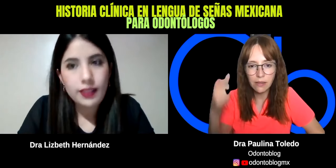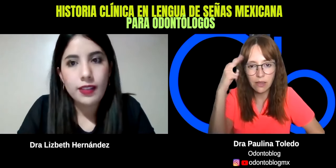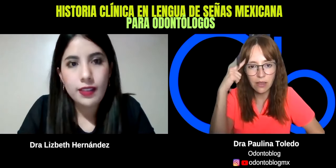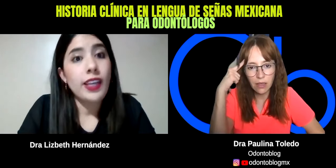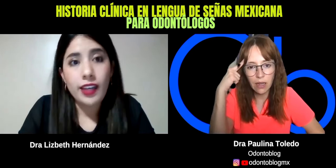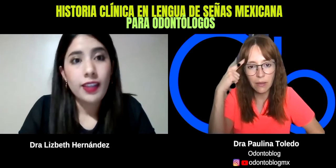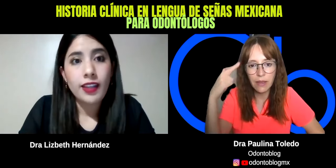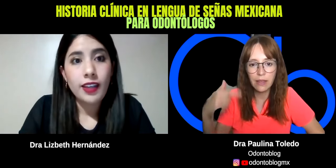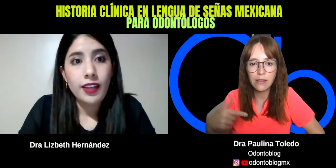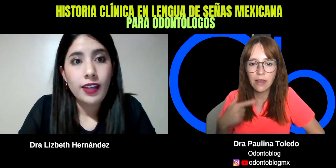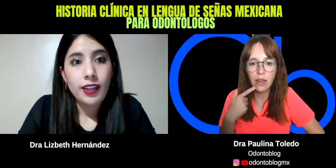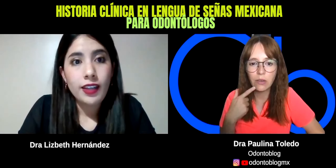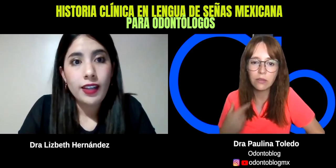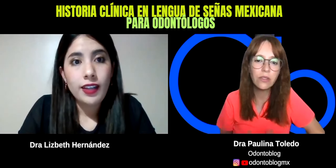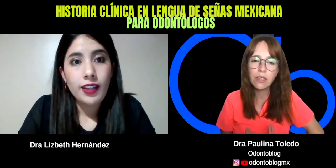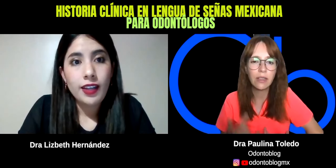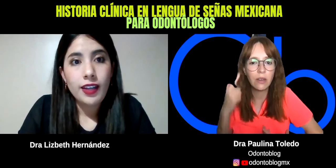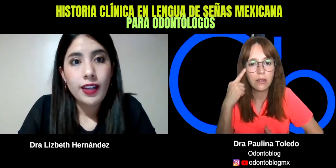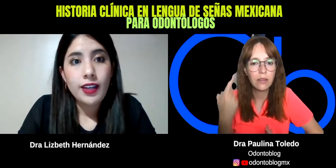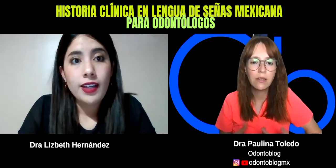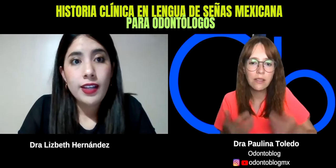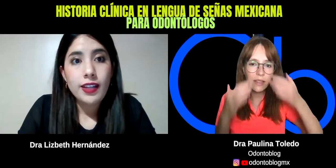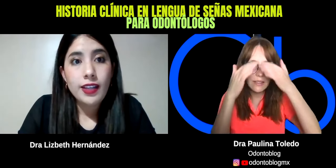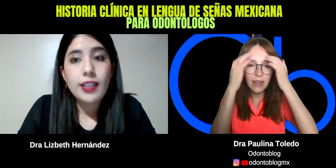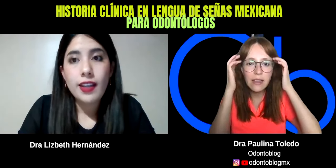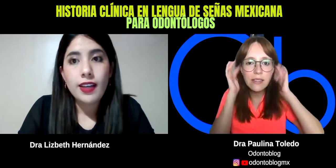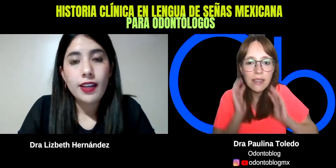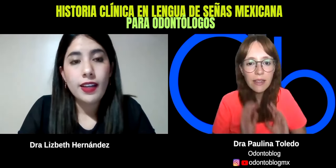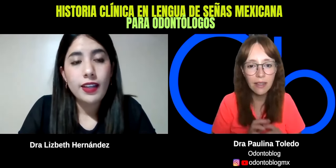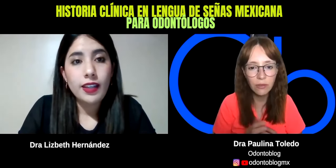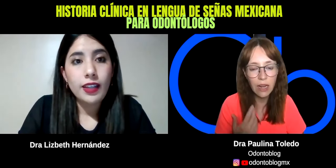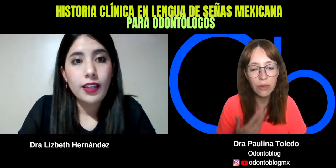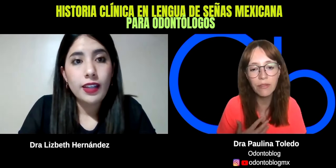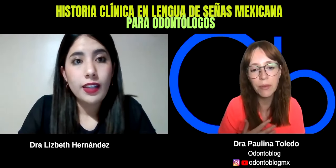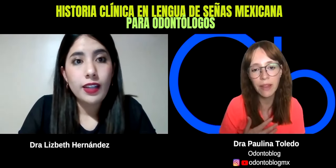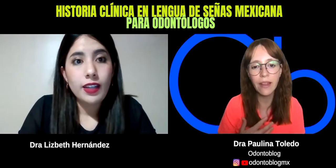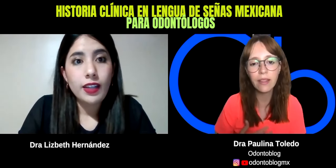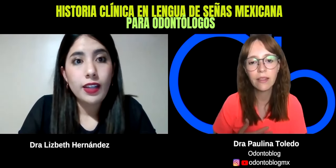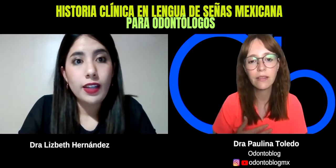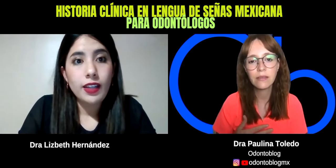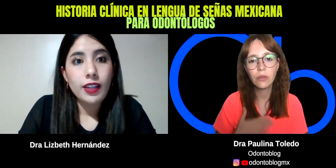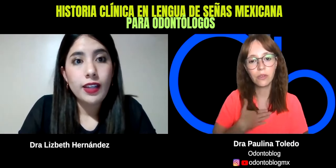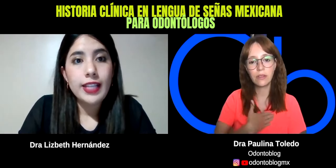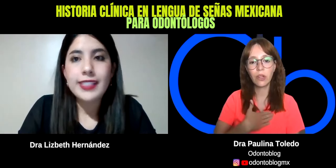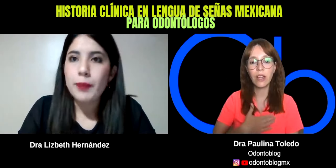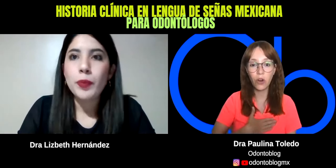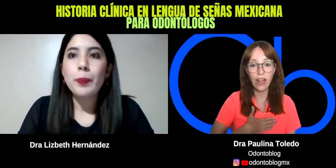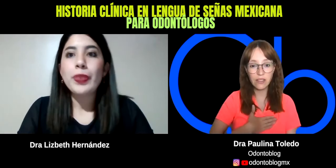Sí. O cabeza, o no sé, si te dice, ¿quiere decir que tiene alguna enfermedad? Sí. O corazón,